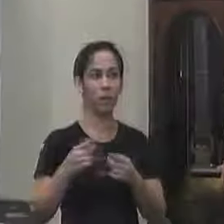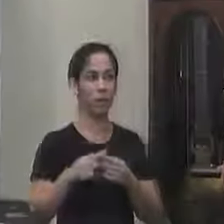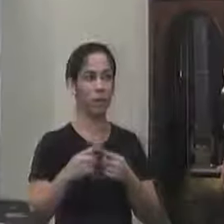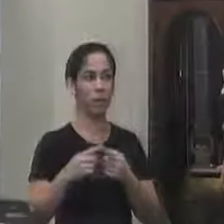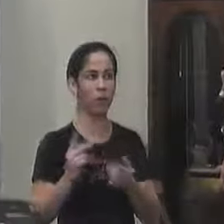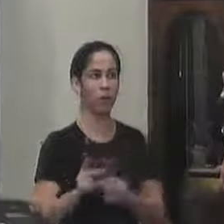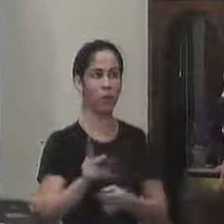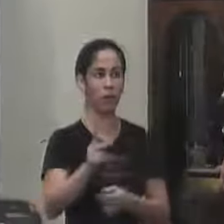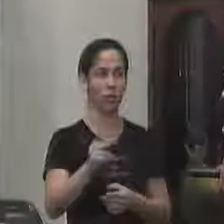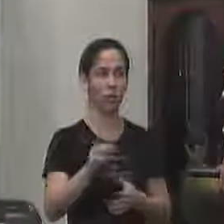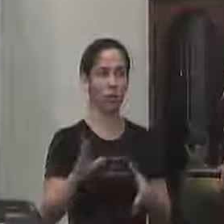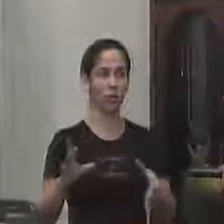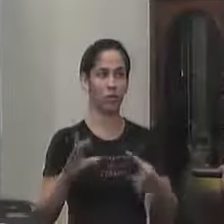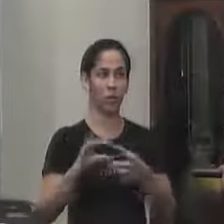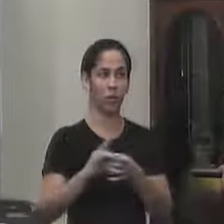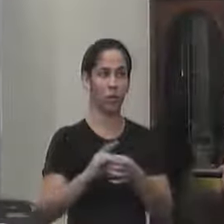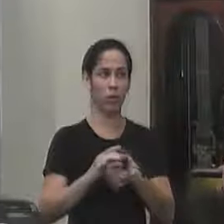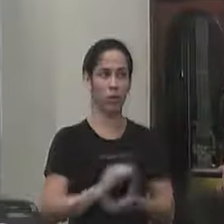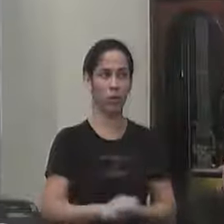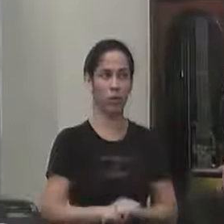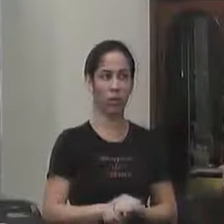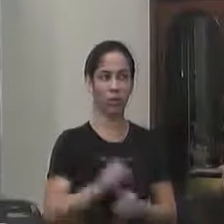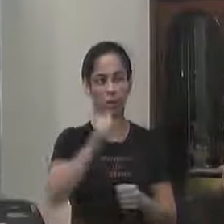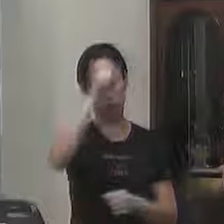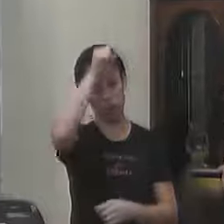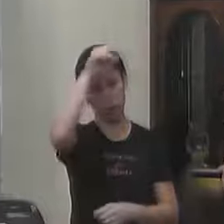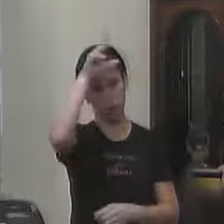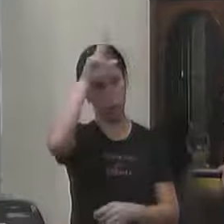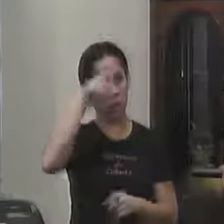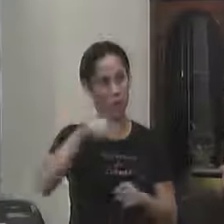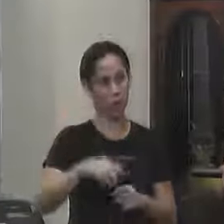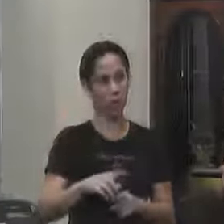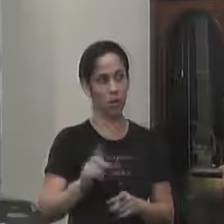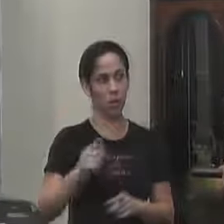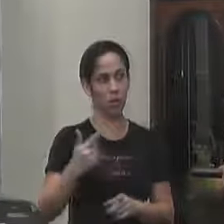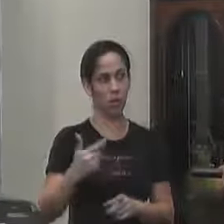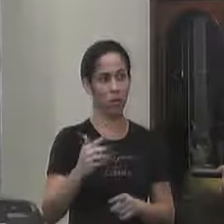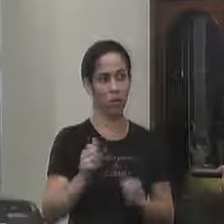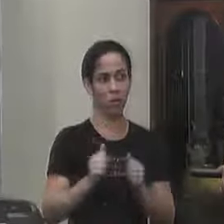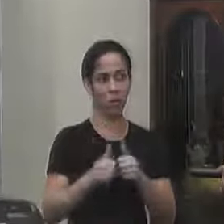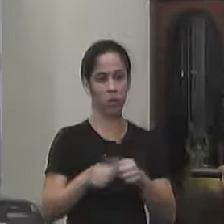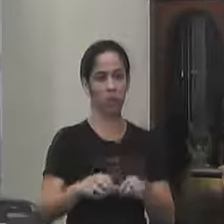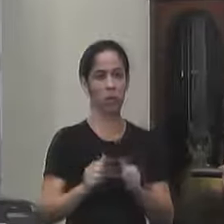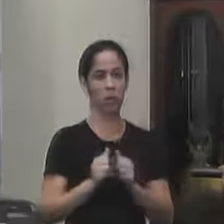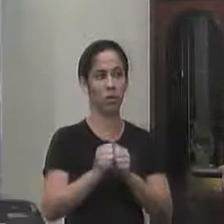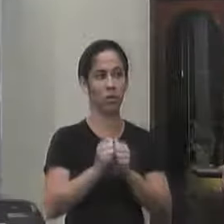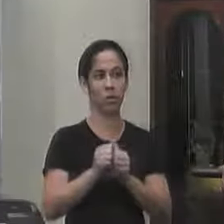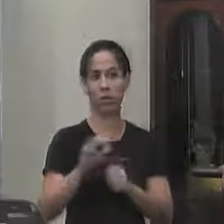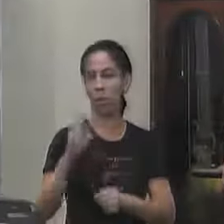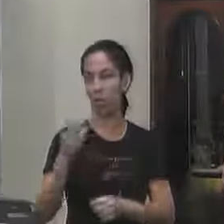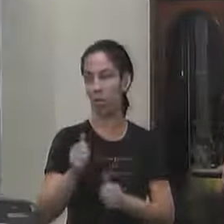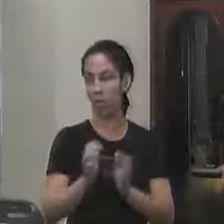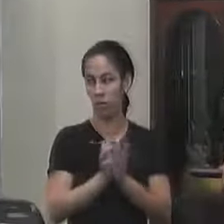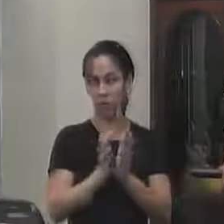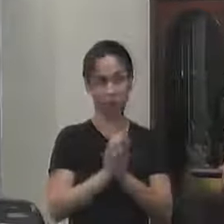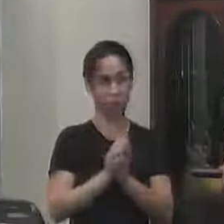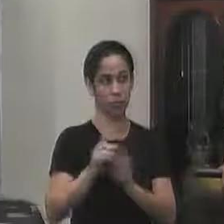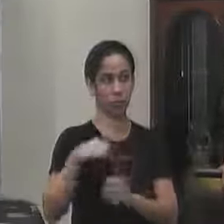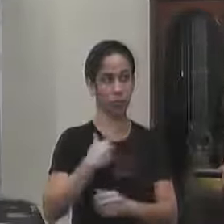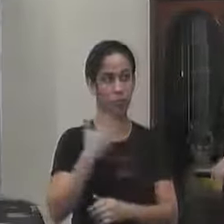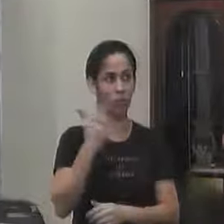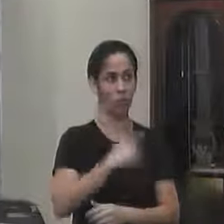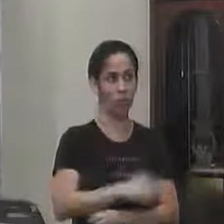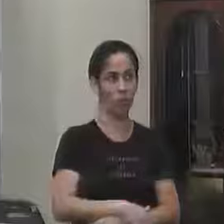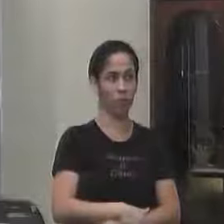continuássemos parceiros que o município não abraçasse sozinho novas turmas e a gente conseguiu